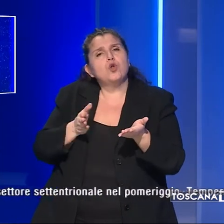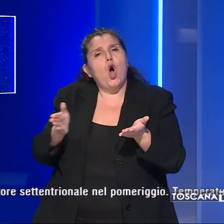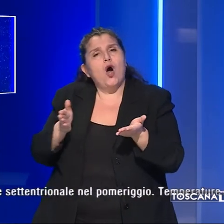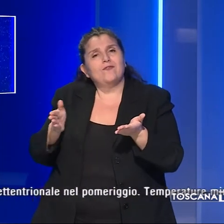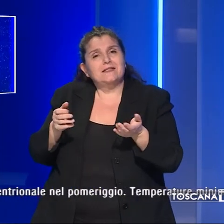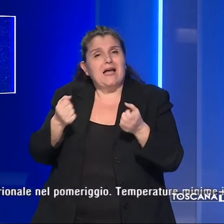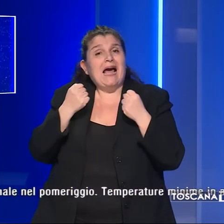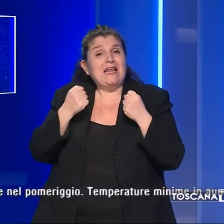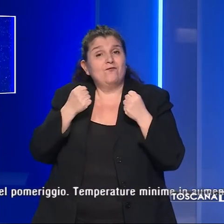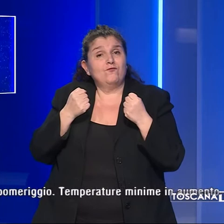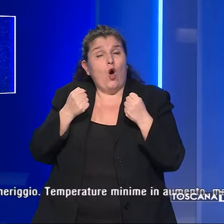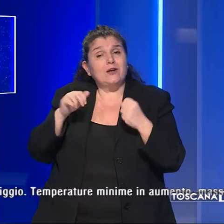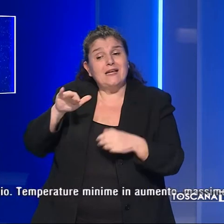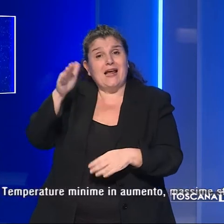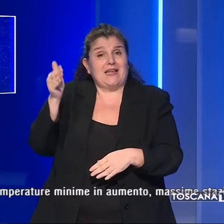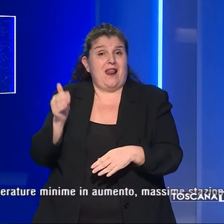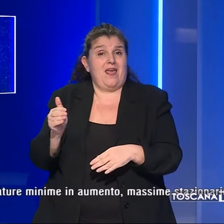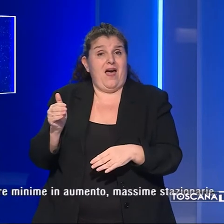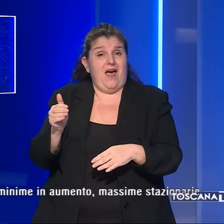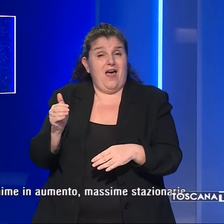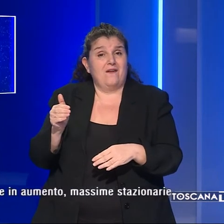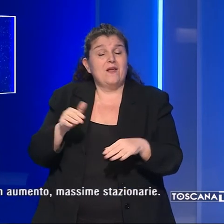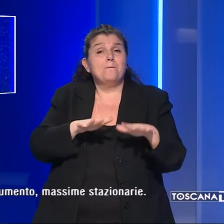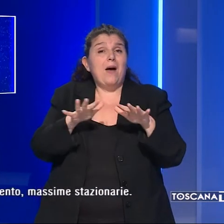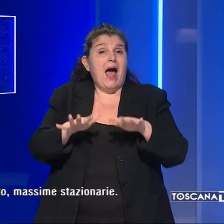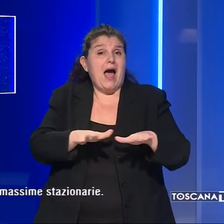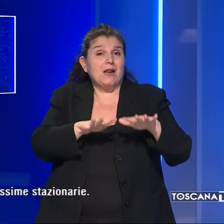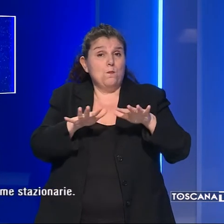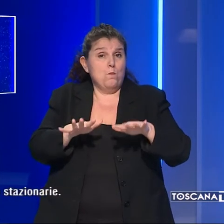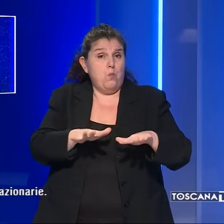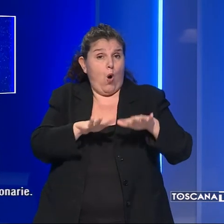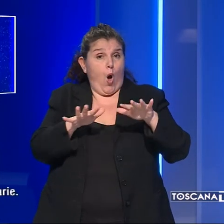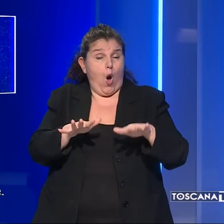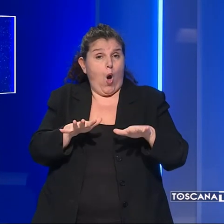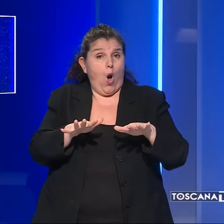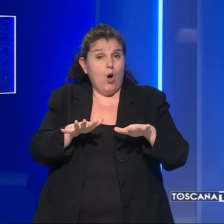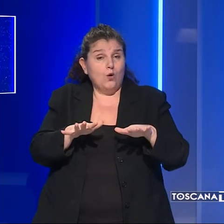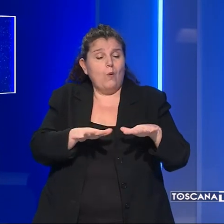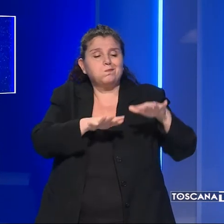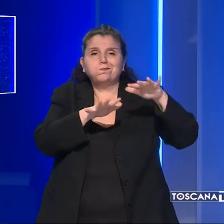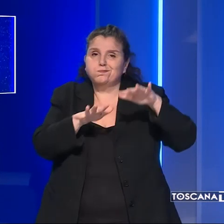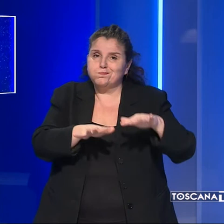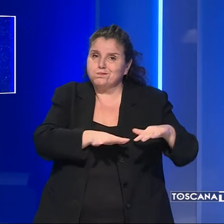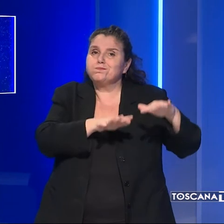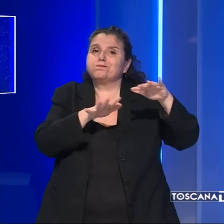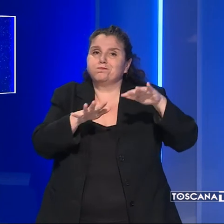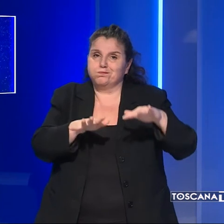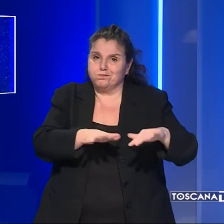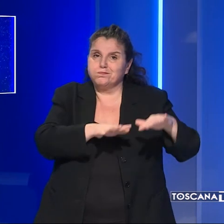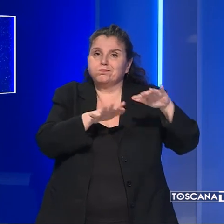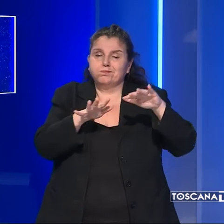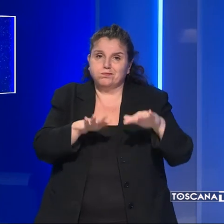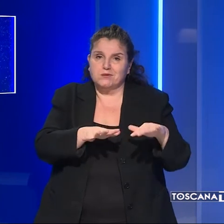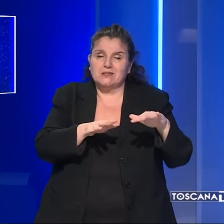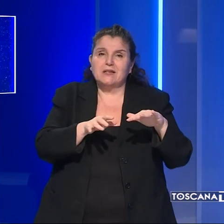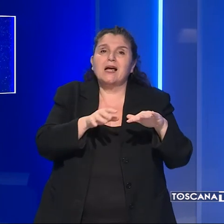con rinforzi sui rilievi. Mari poco mossi, salvo temporaneo aumento del moto ondoso sul